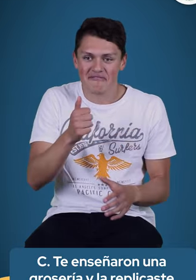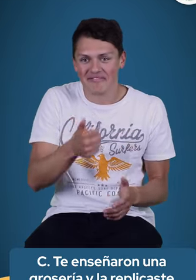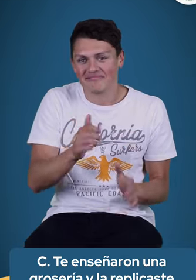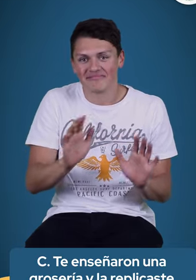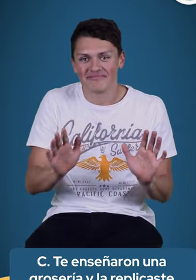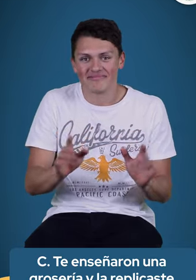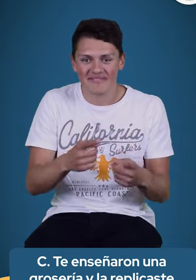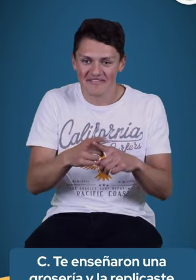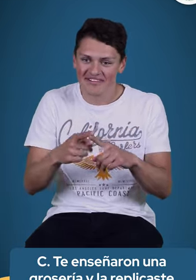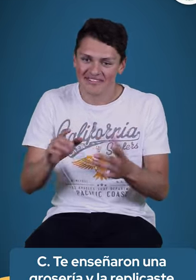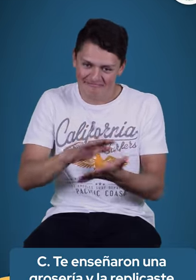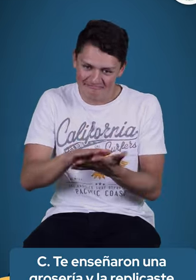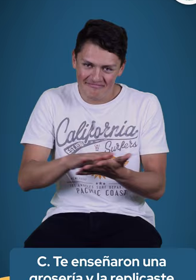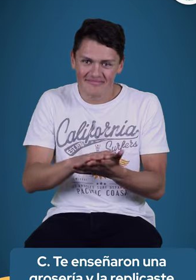diferentes señas. B.